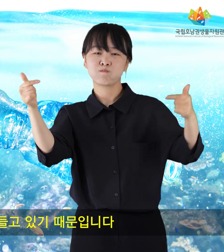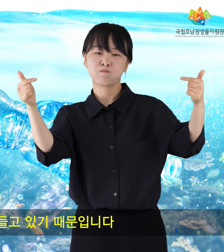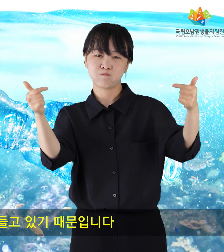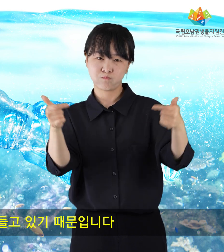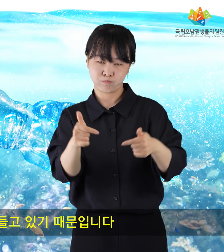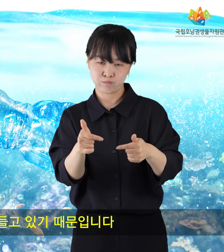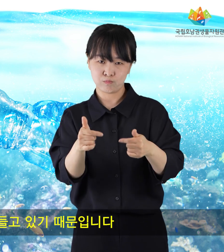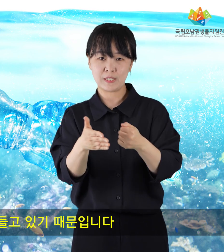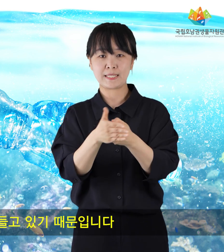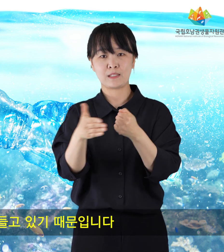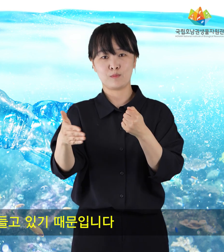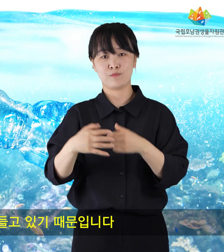때문입니다.